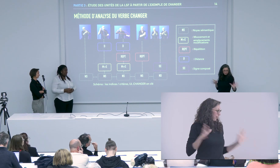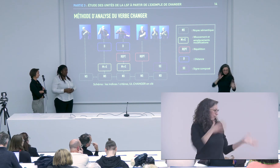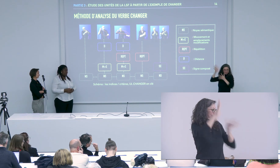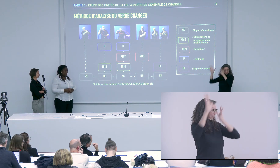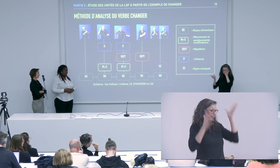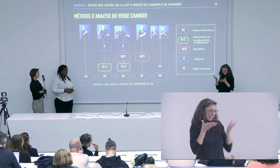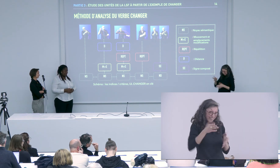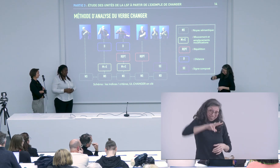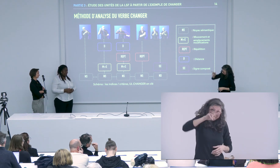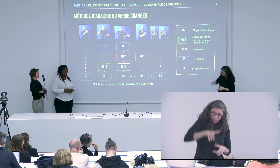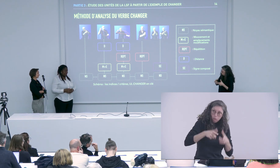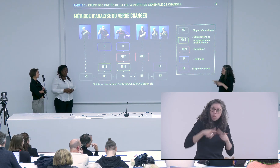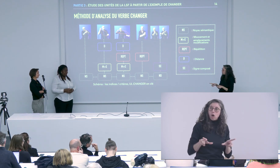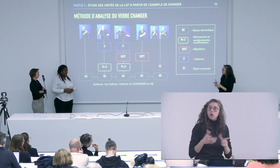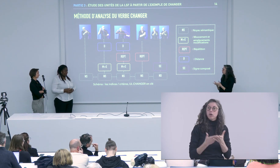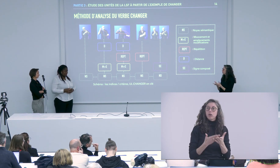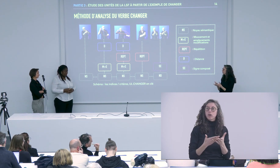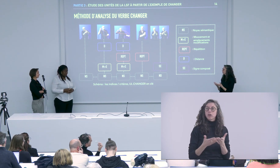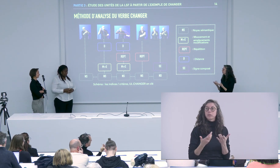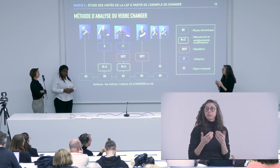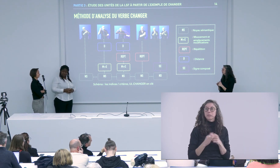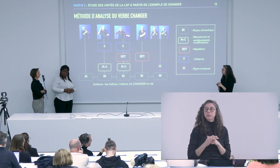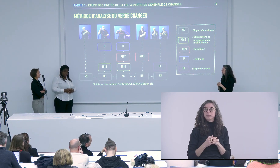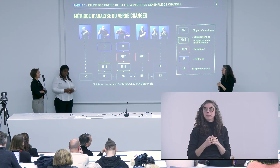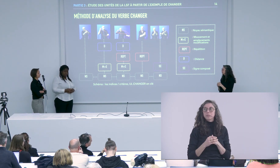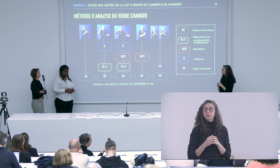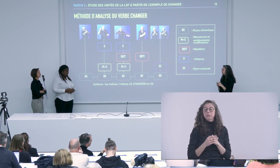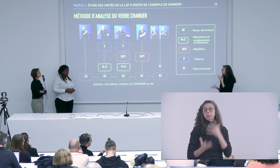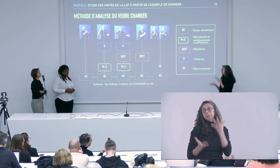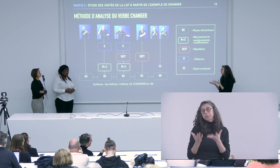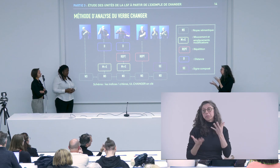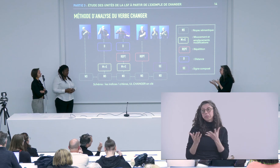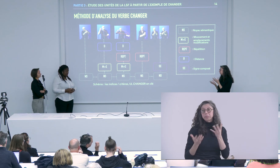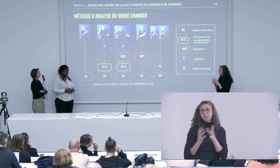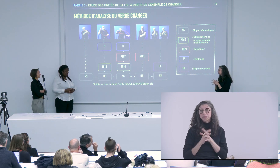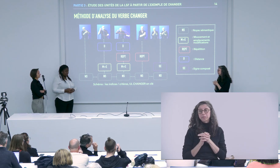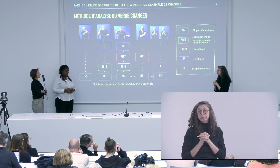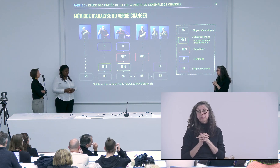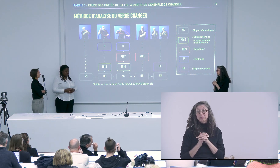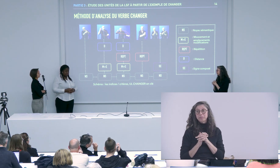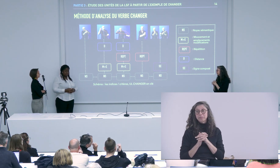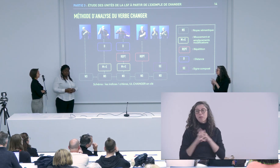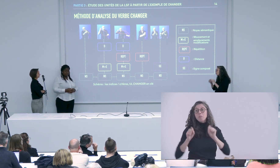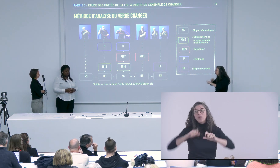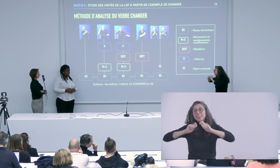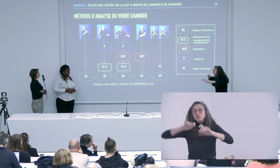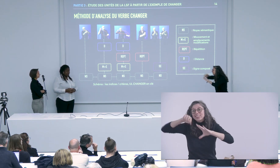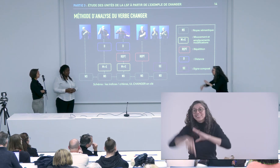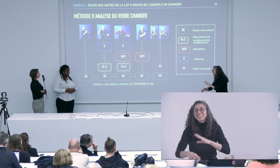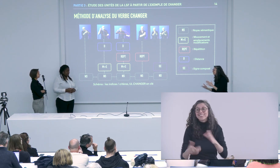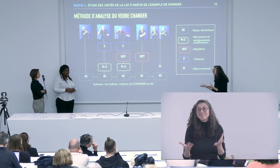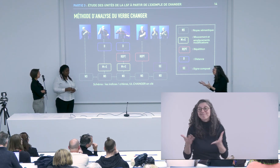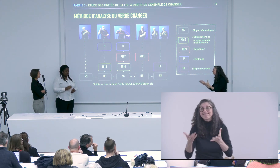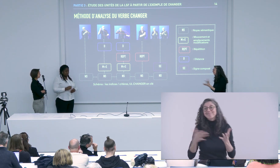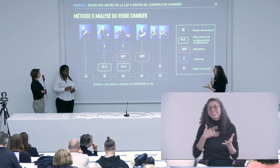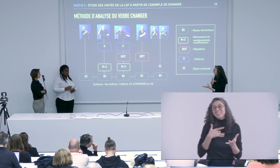-Louis Bougard a exprimé la liberté la liberté d'esprit il l fait au niveau de la tête et c'est ça qui m'intéressait vraiment cette liberté dans l'expression et dans l